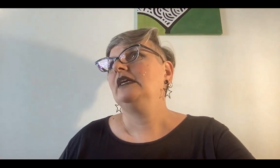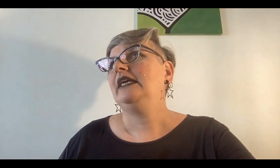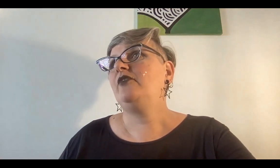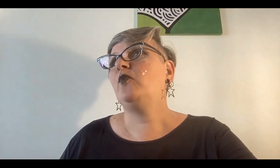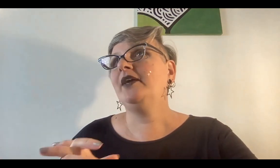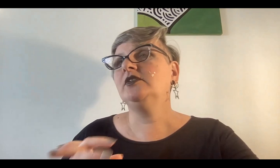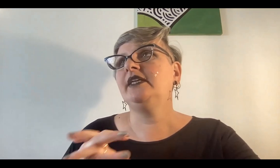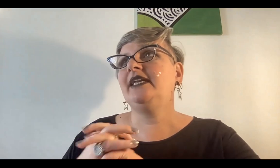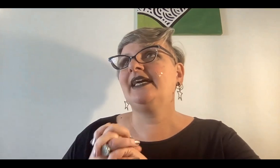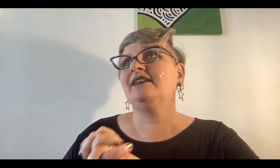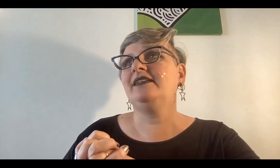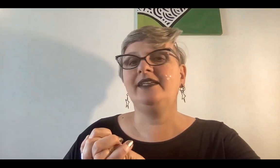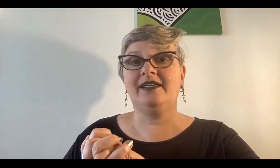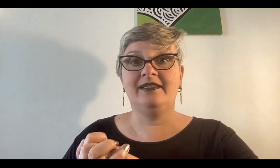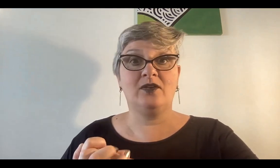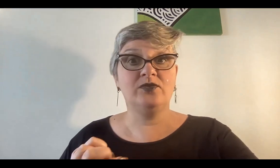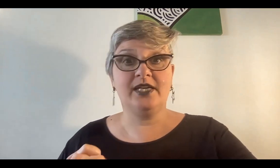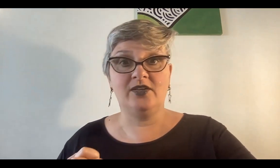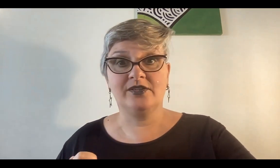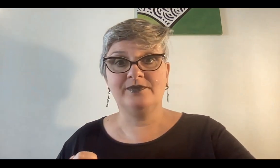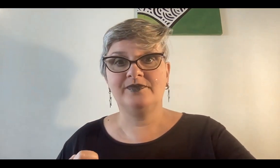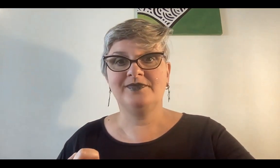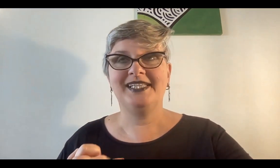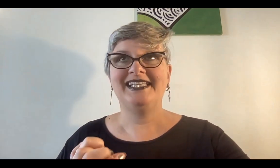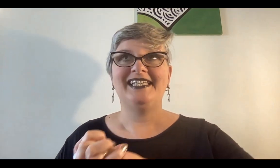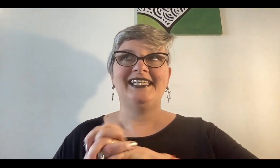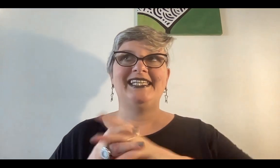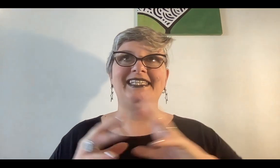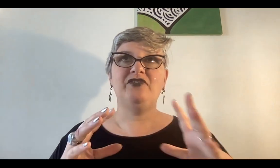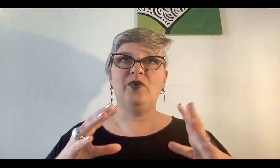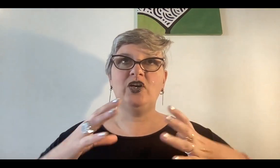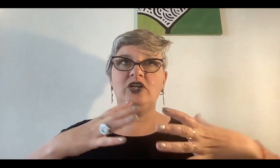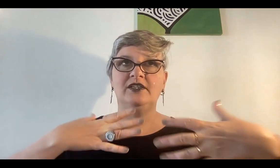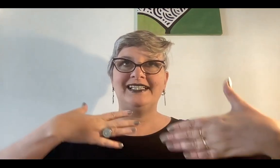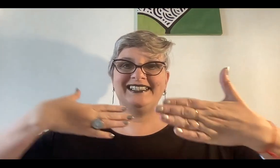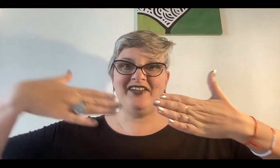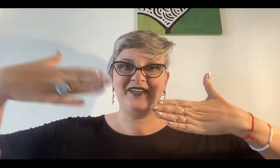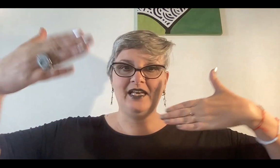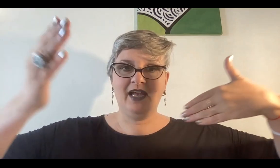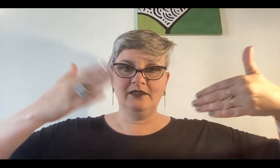El fuego tiene la característica de dar luz y calor. Y el fuego devela